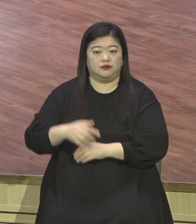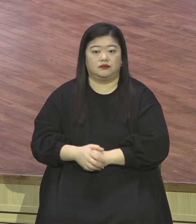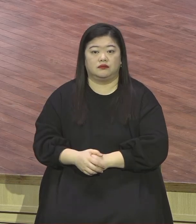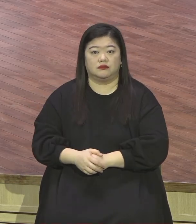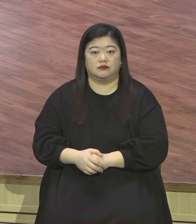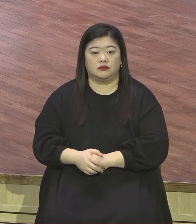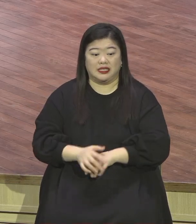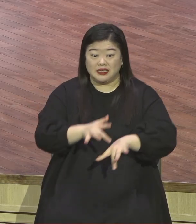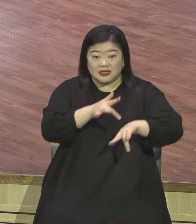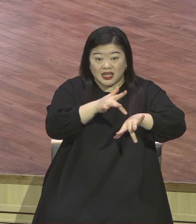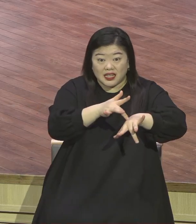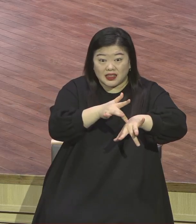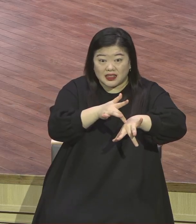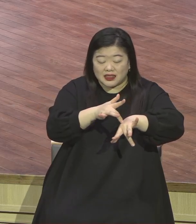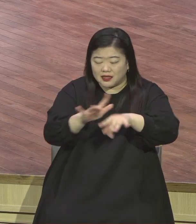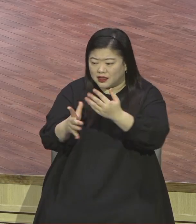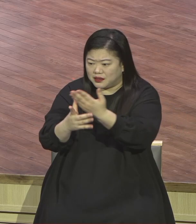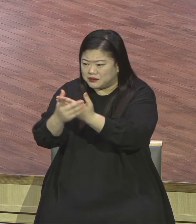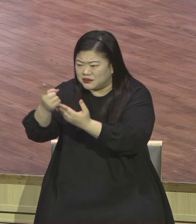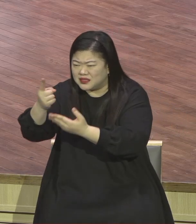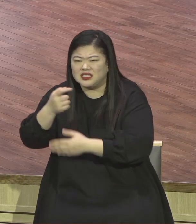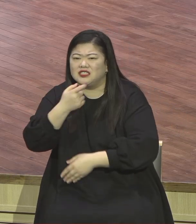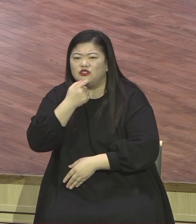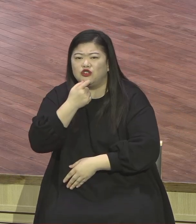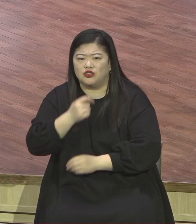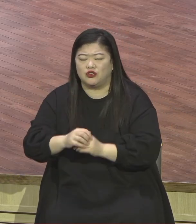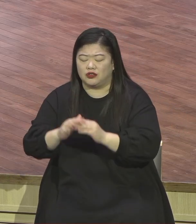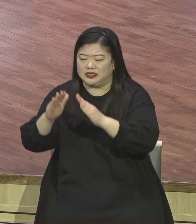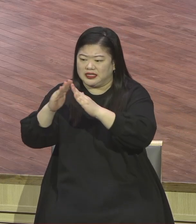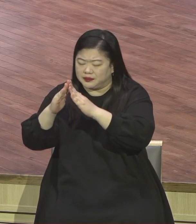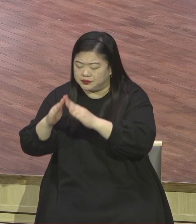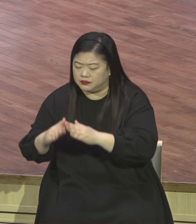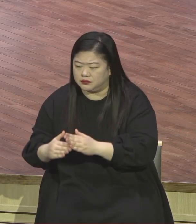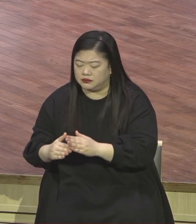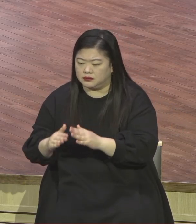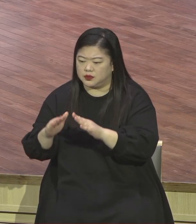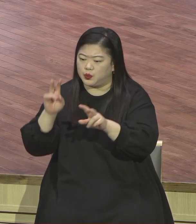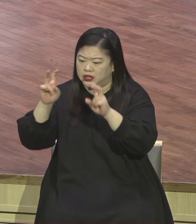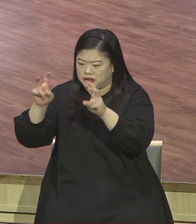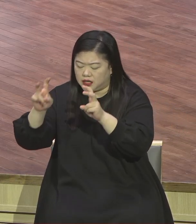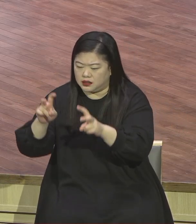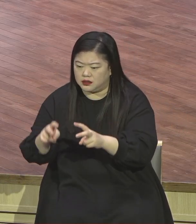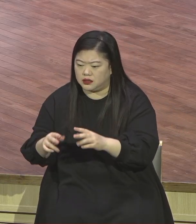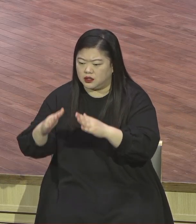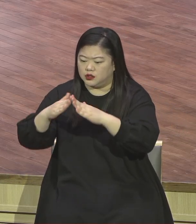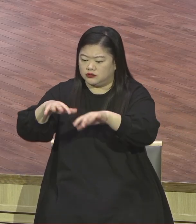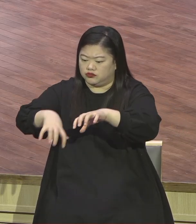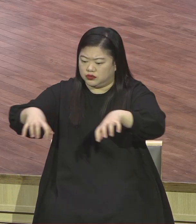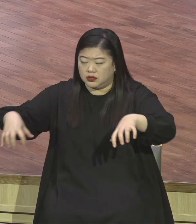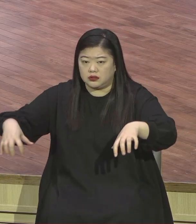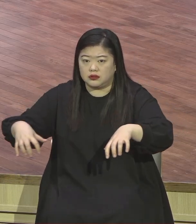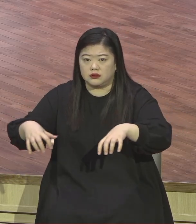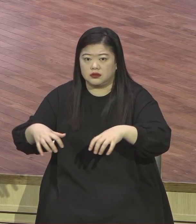구역의 원리스 기관의 원리스 모든 부서가 원리스 교회가 원리스 하면